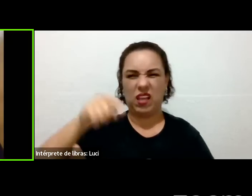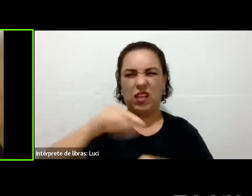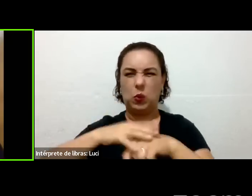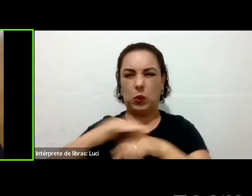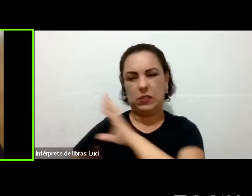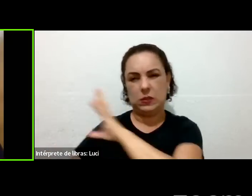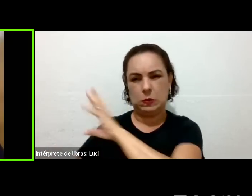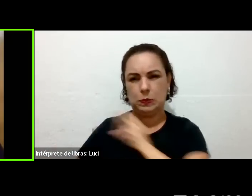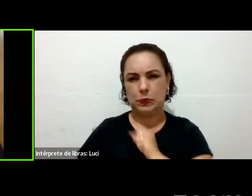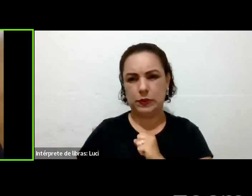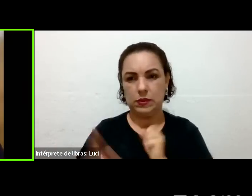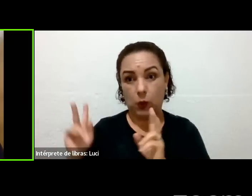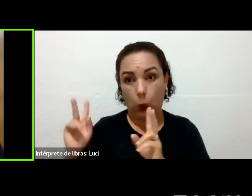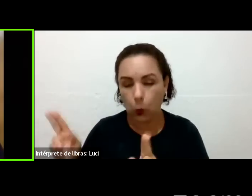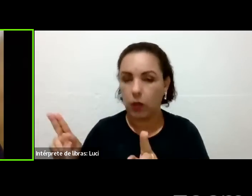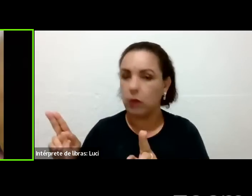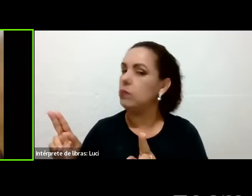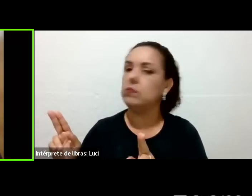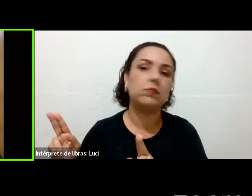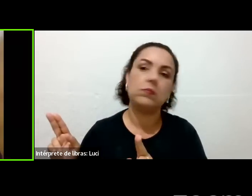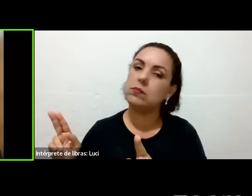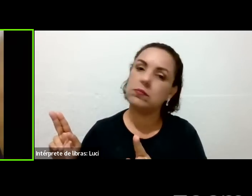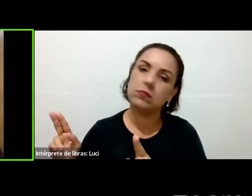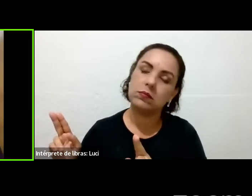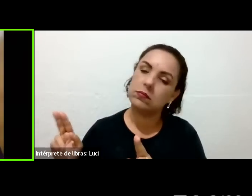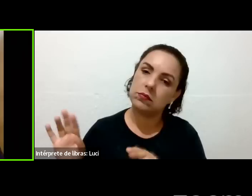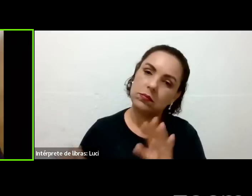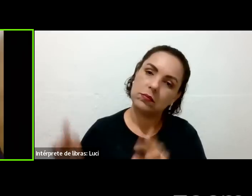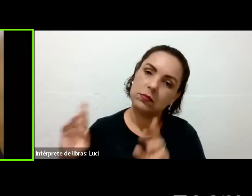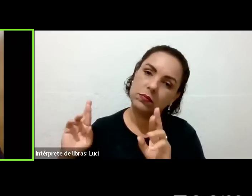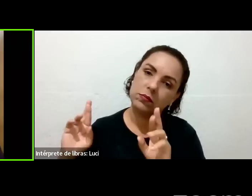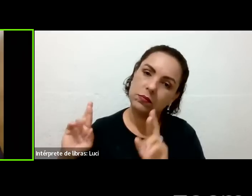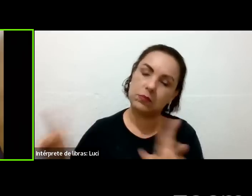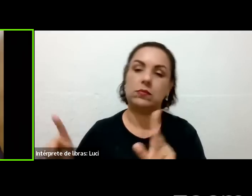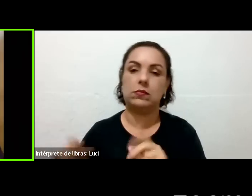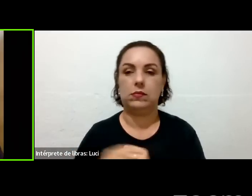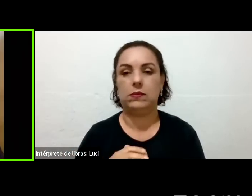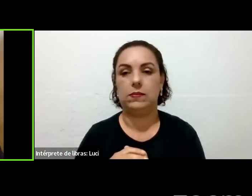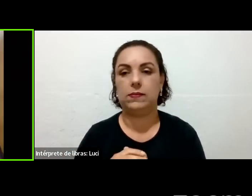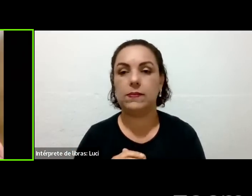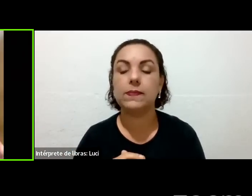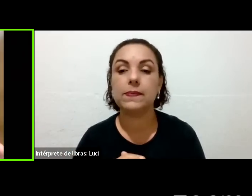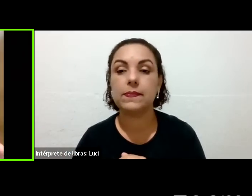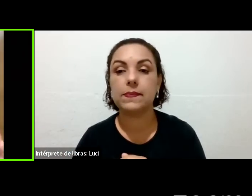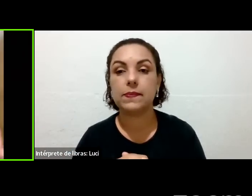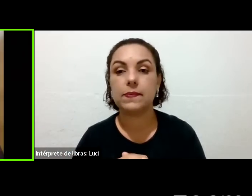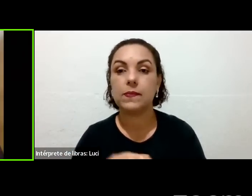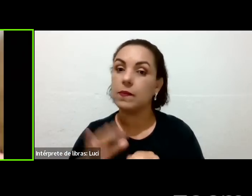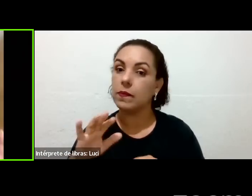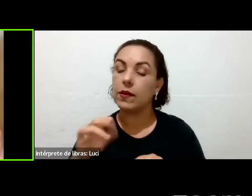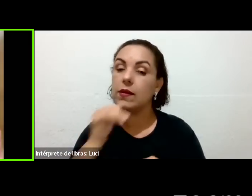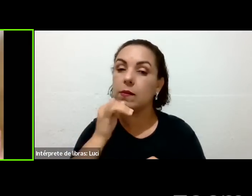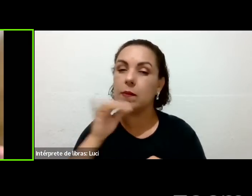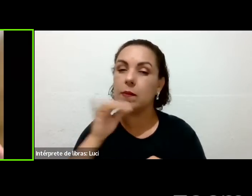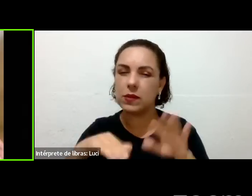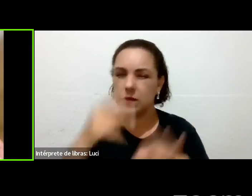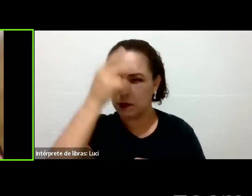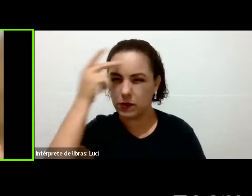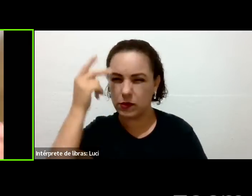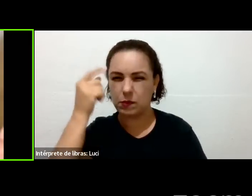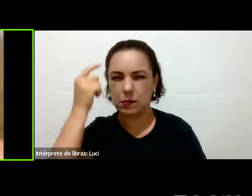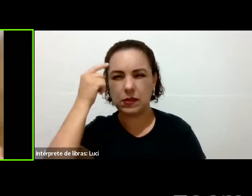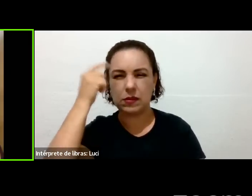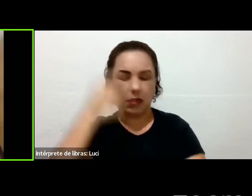ele chama Sidney, um empresário, que o médico disse assim para ele, é normal você ter pressão alta, 34, 37 anos,